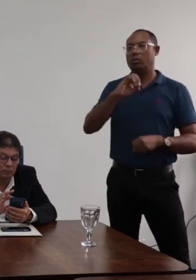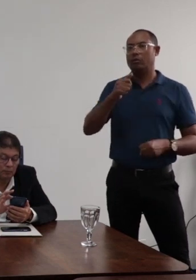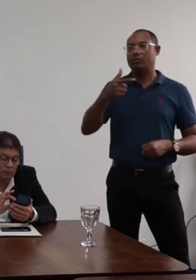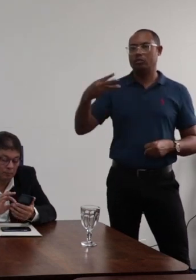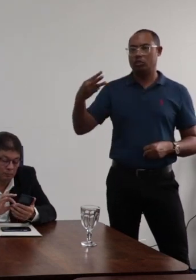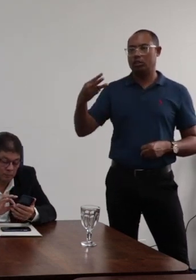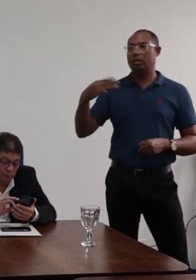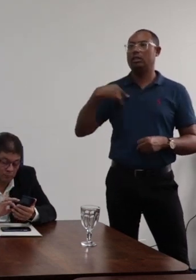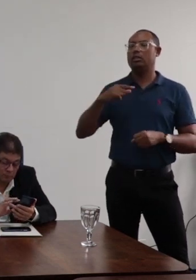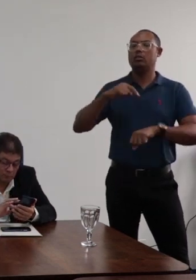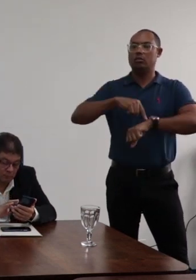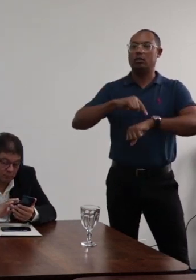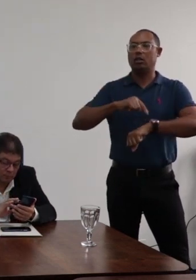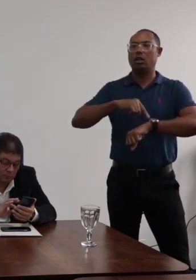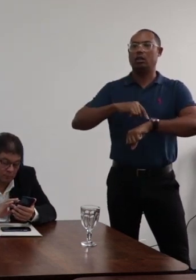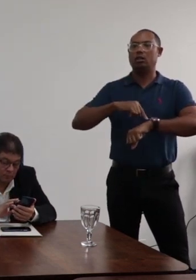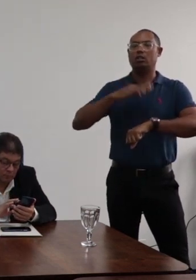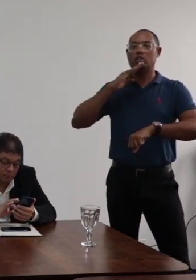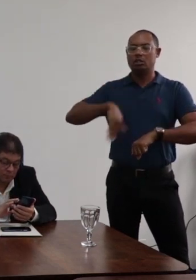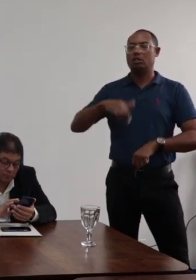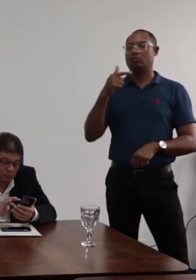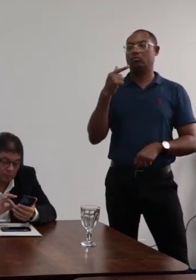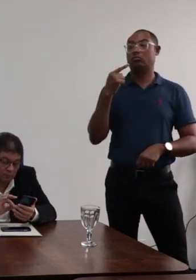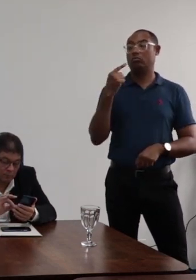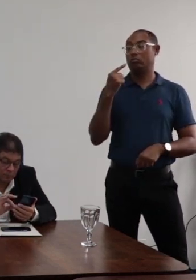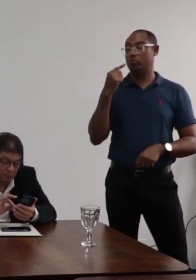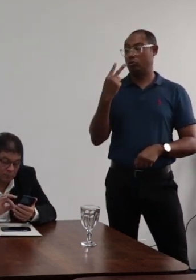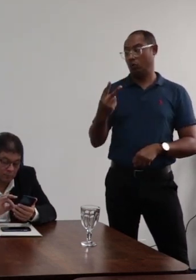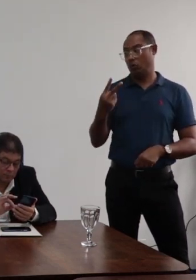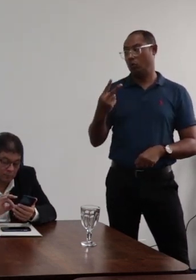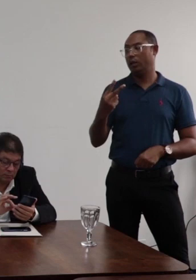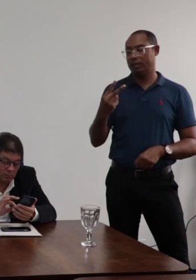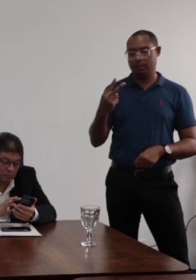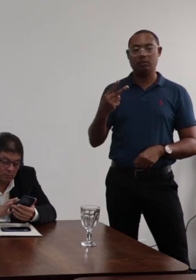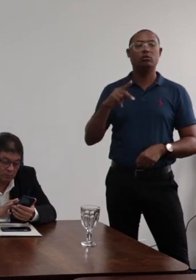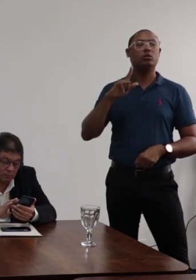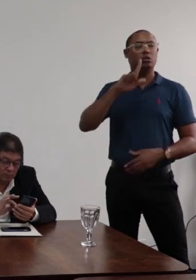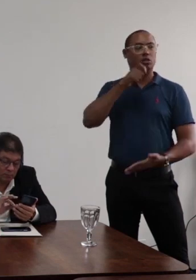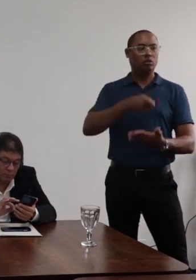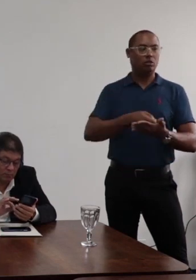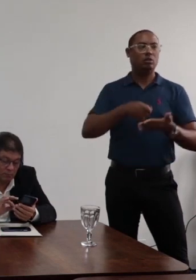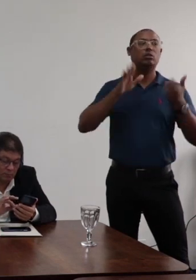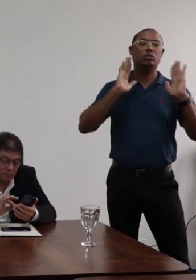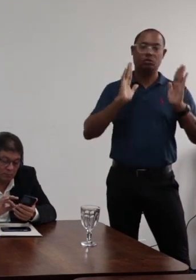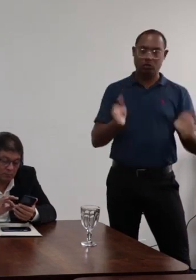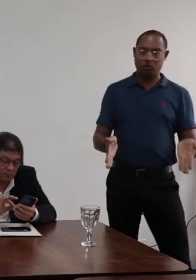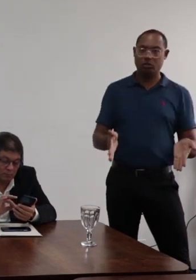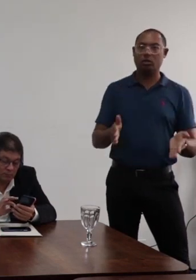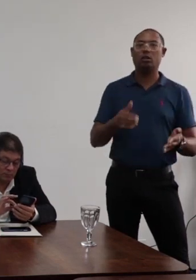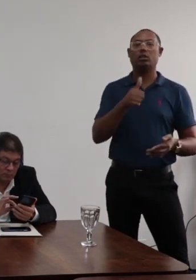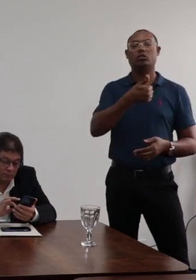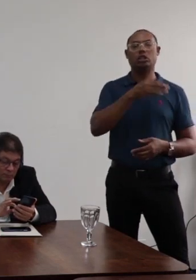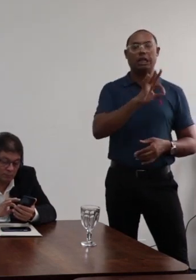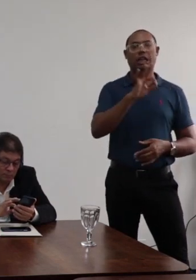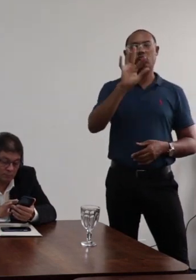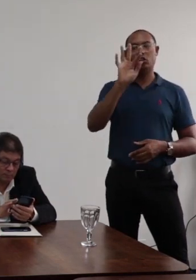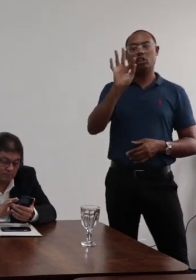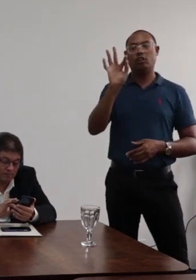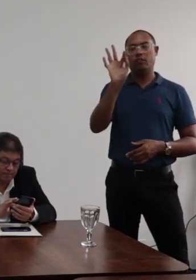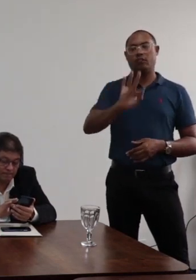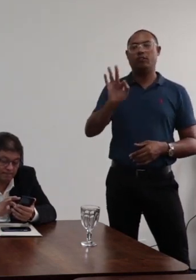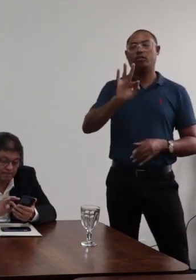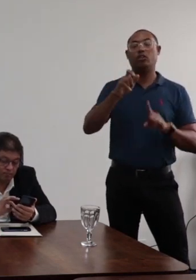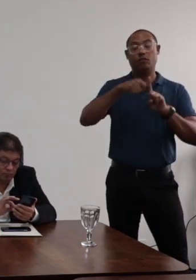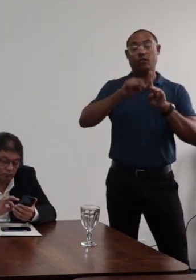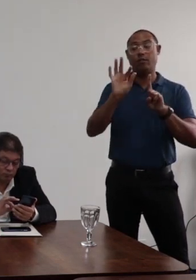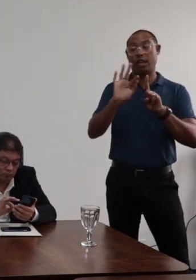14 horas, conforme já havíamos deliberado aqui na reunião do dia 10 de fevereiro. Então, nós